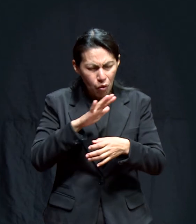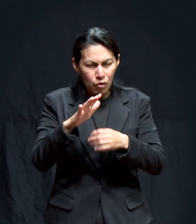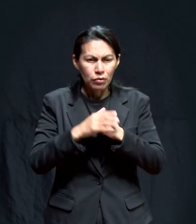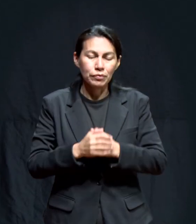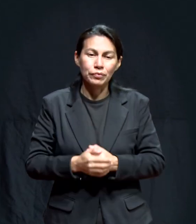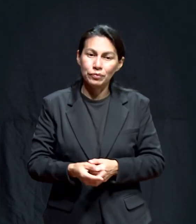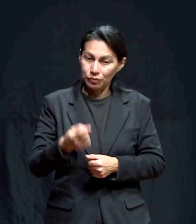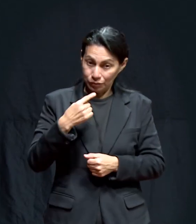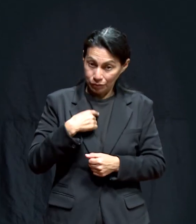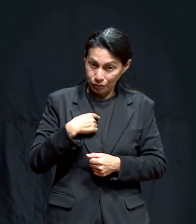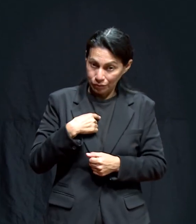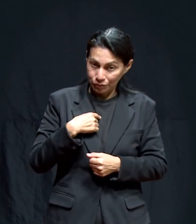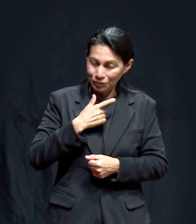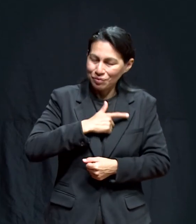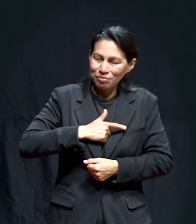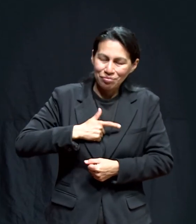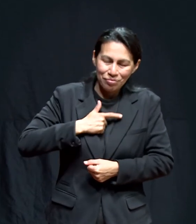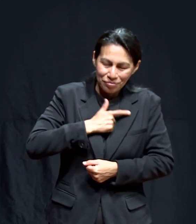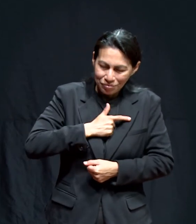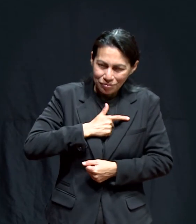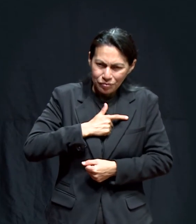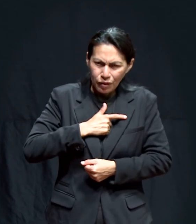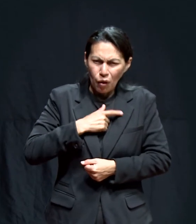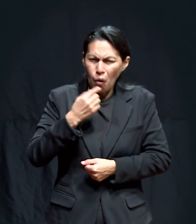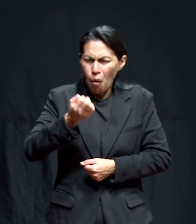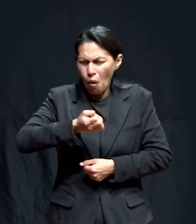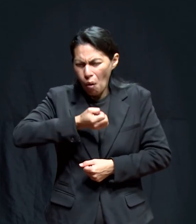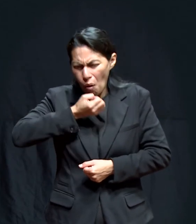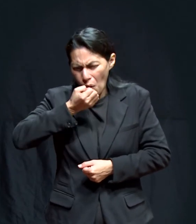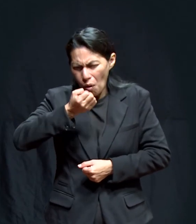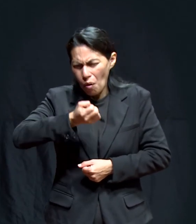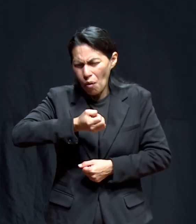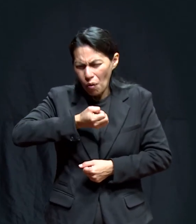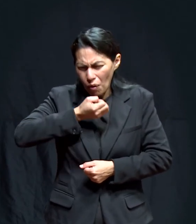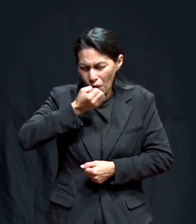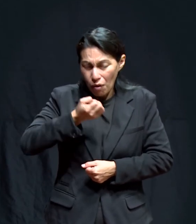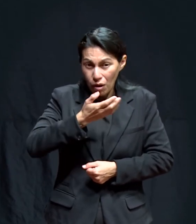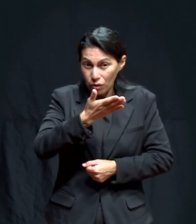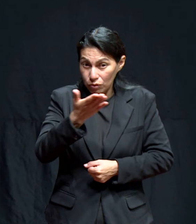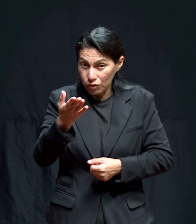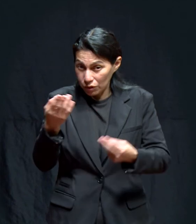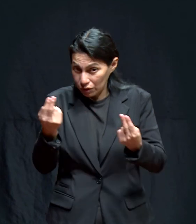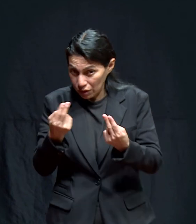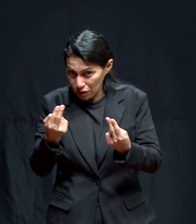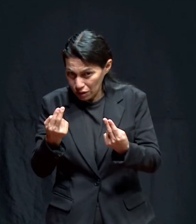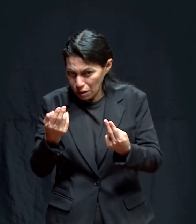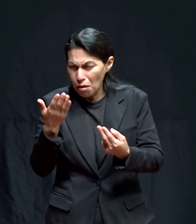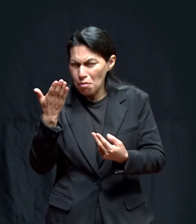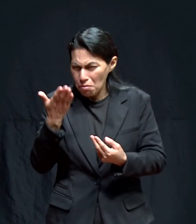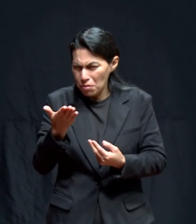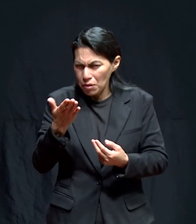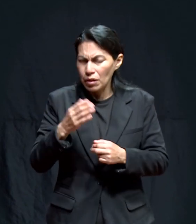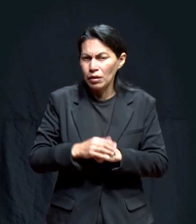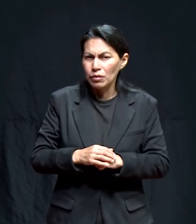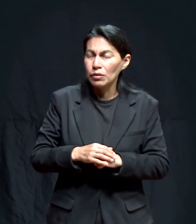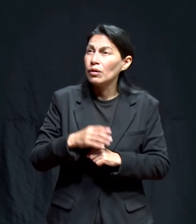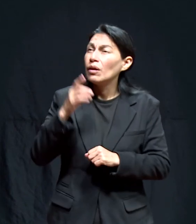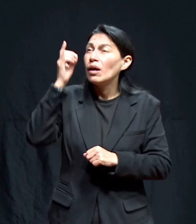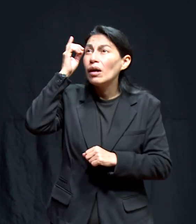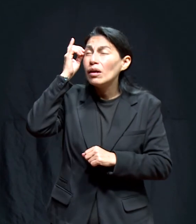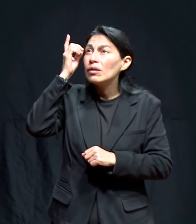porque oro por sus peticiones, siento sus necesidades,